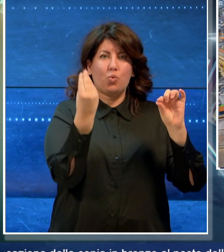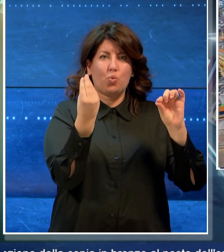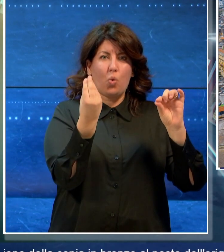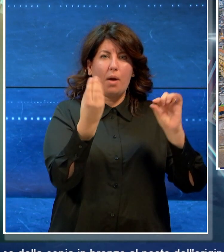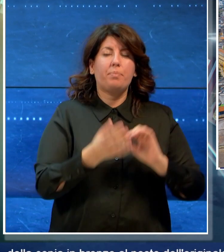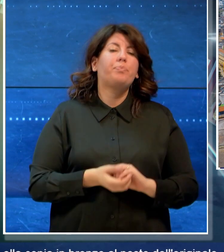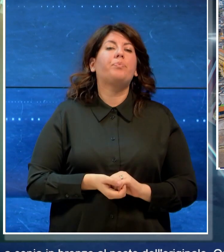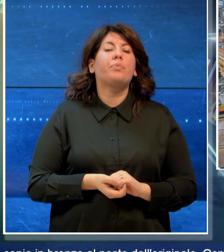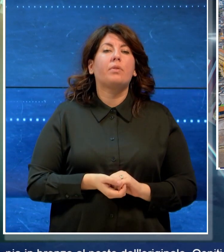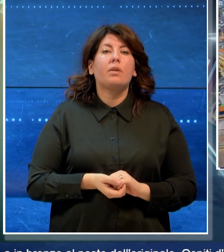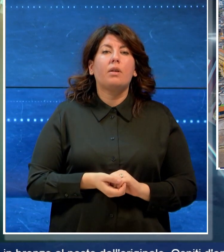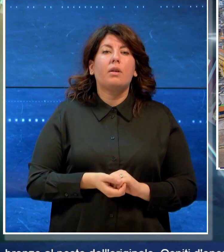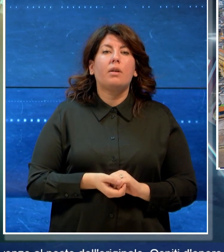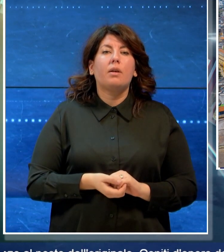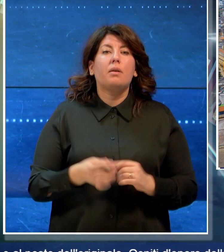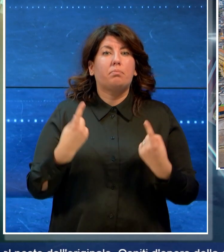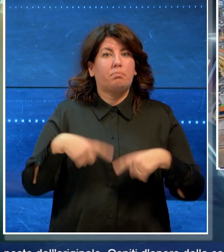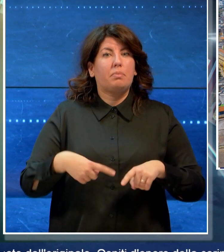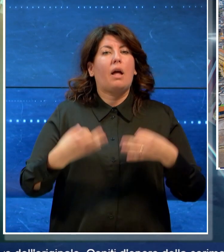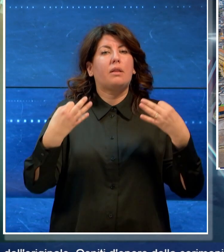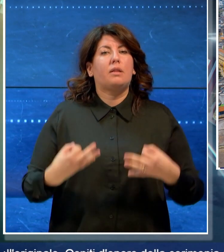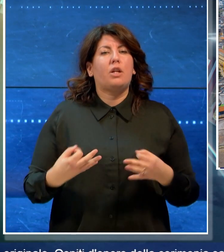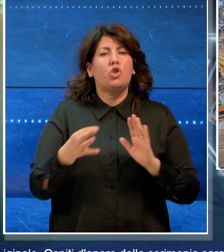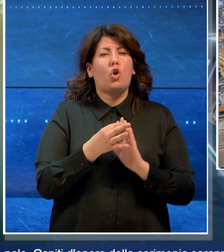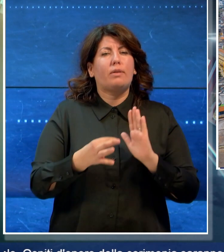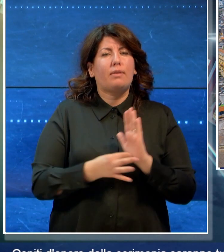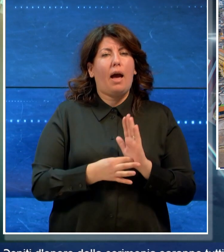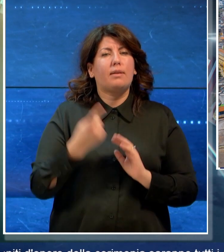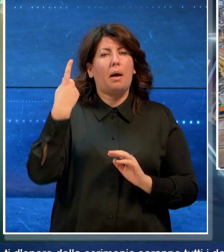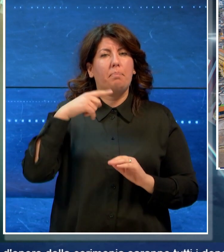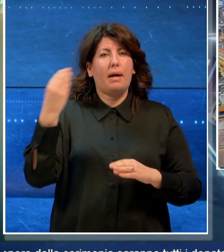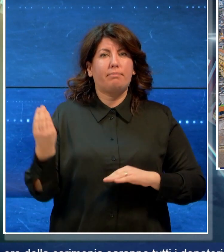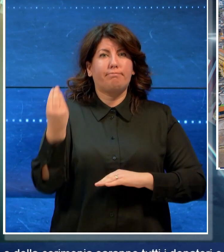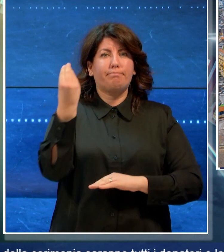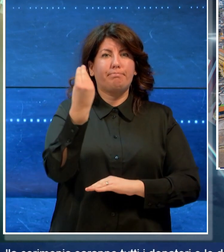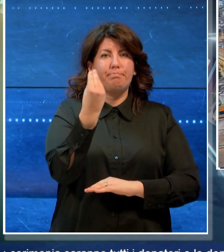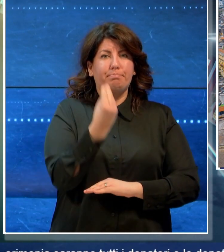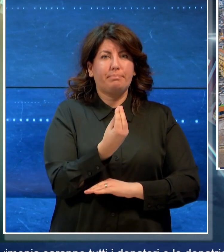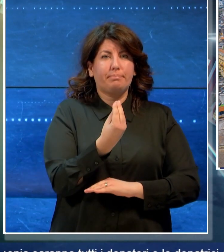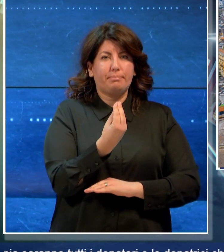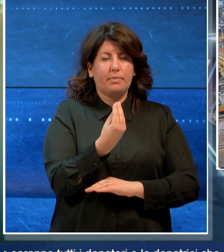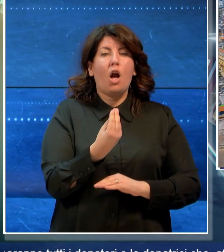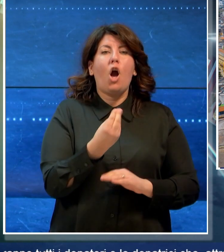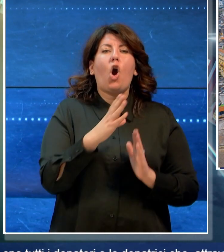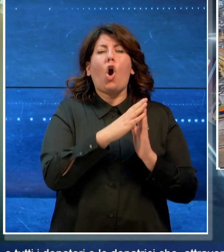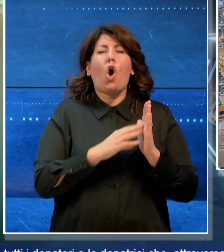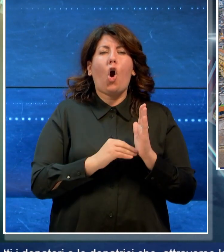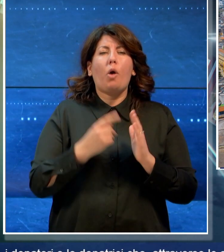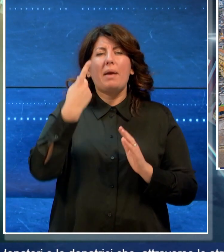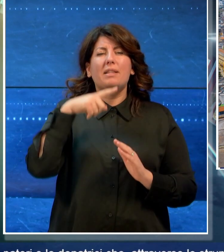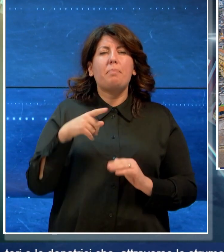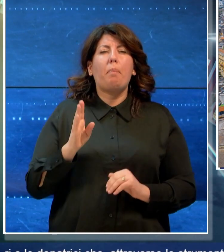permesso di poter fissare la data di collocazione della copia in bronzo al